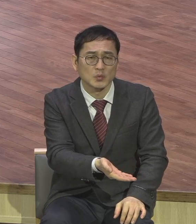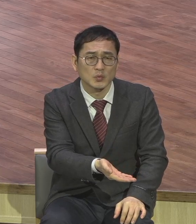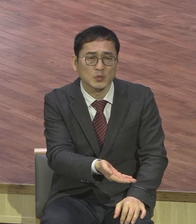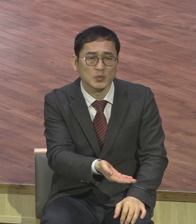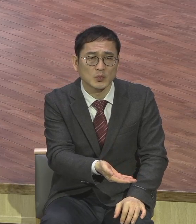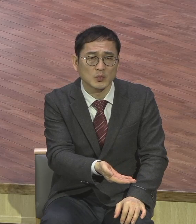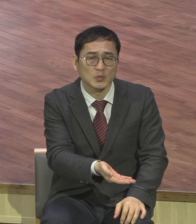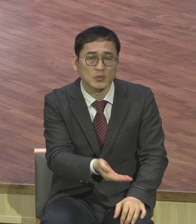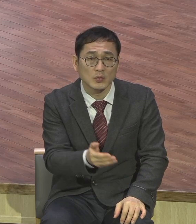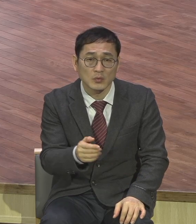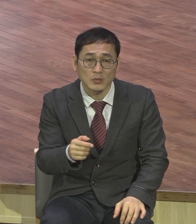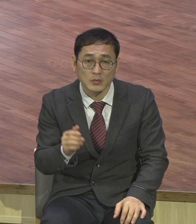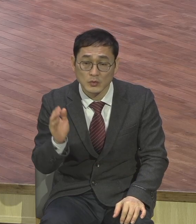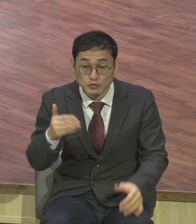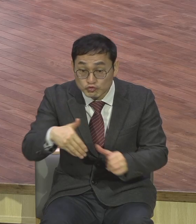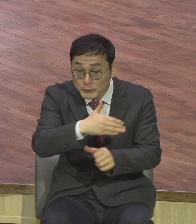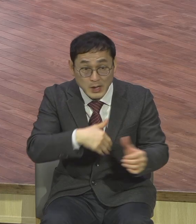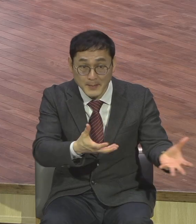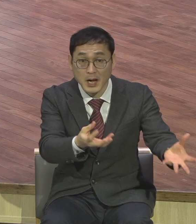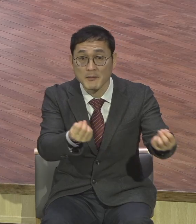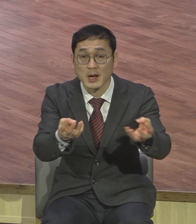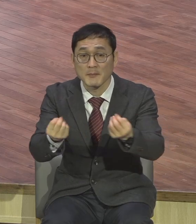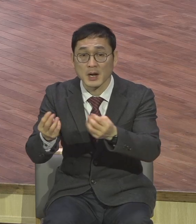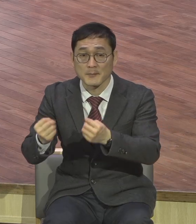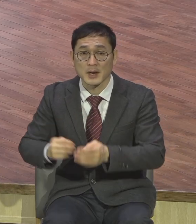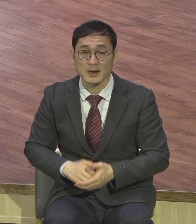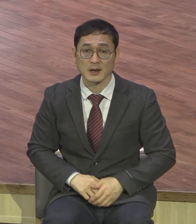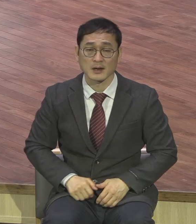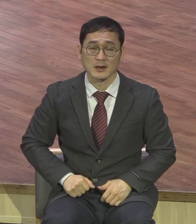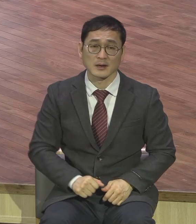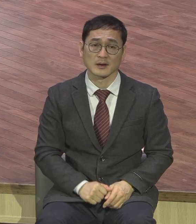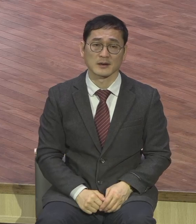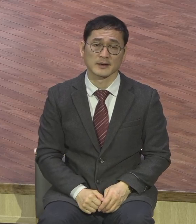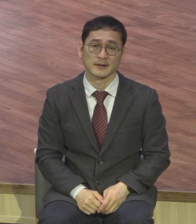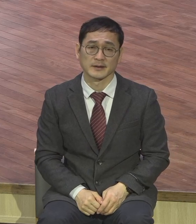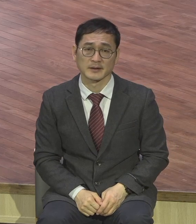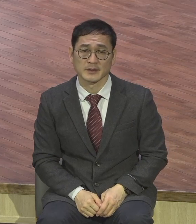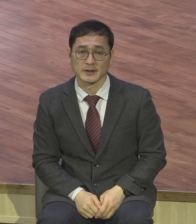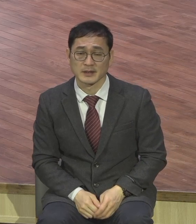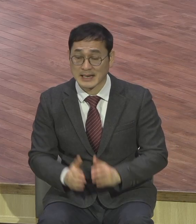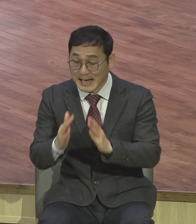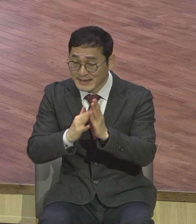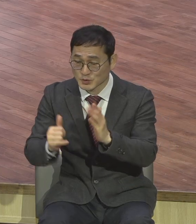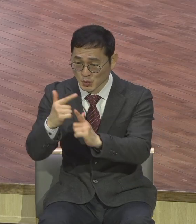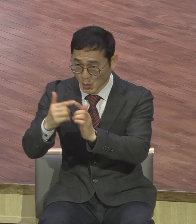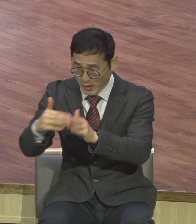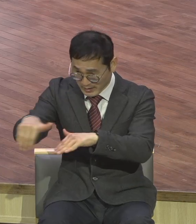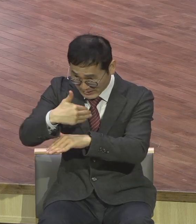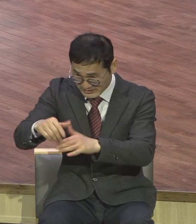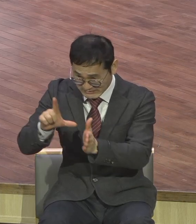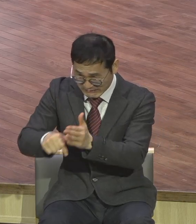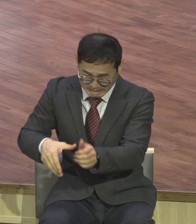그러다가 장로되는 사람도 많잖아요 교회 나간다고 핍박하고 욕하다가 용서받았기 때문에 그런데